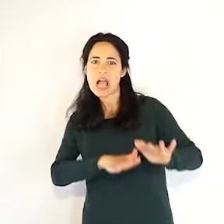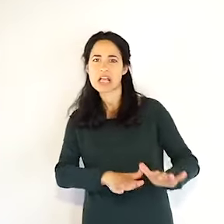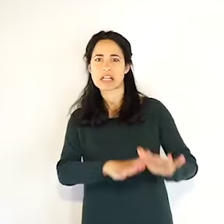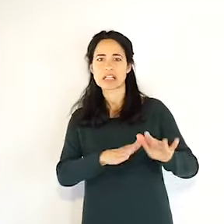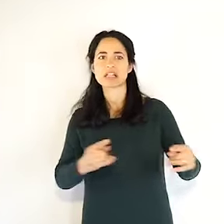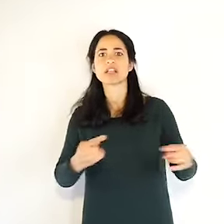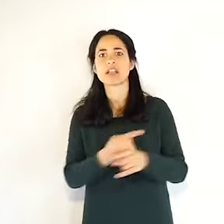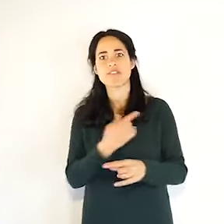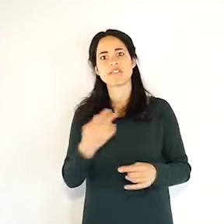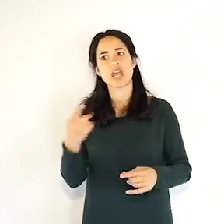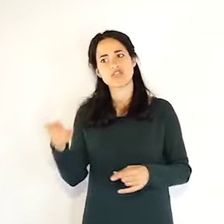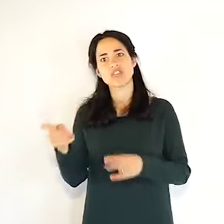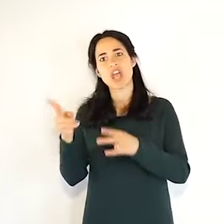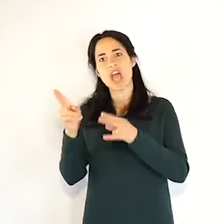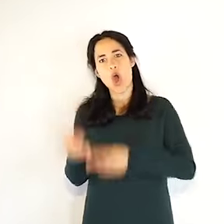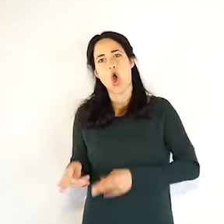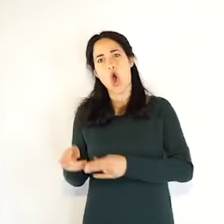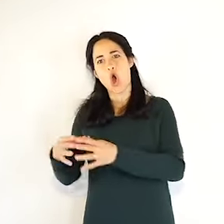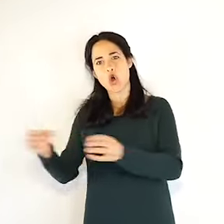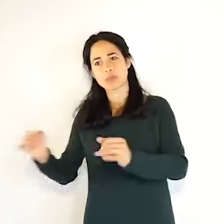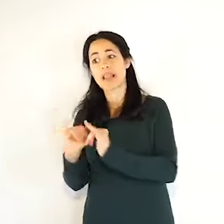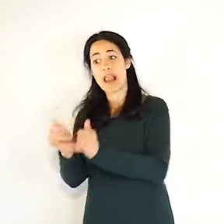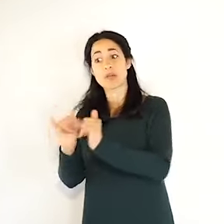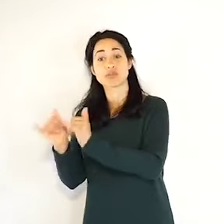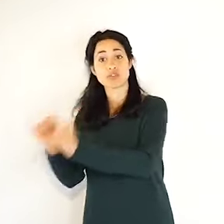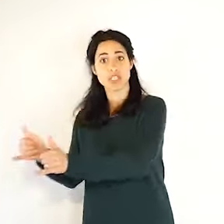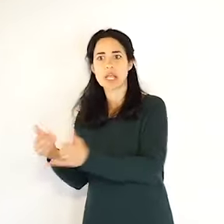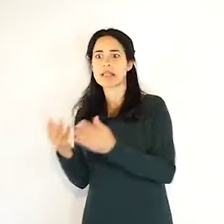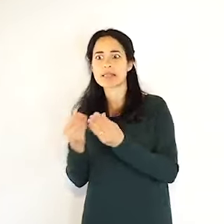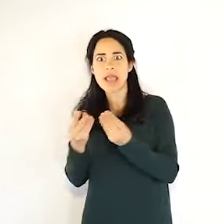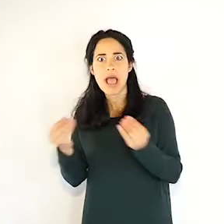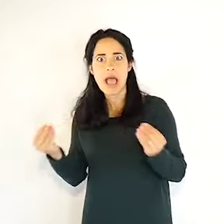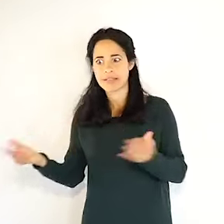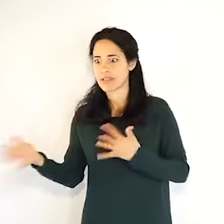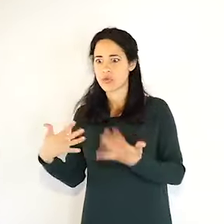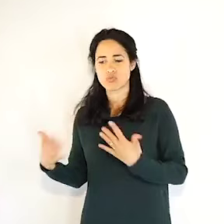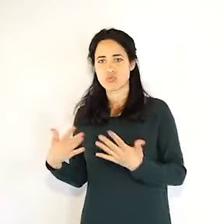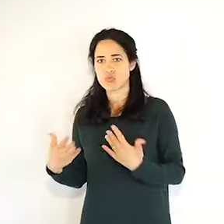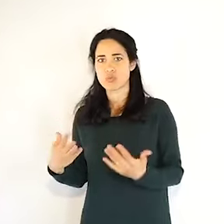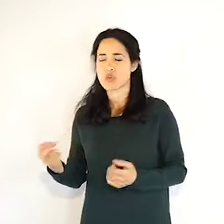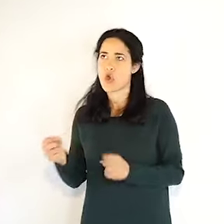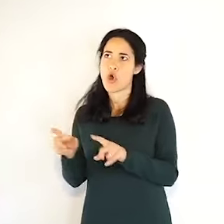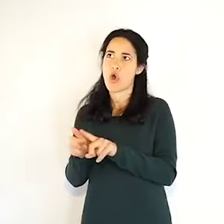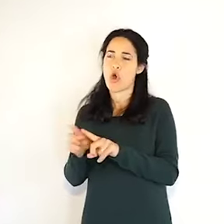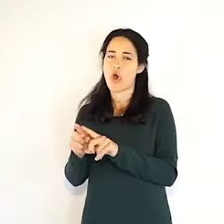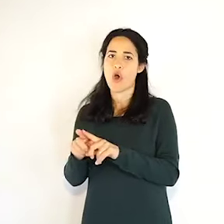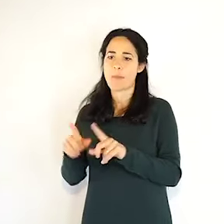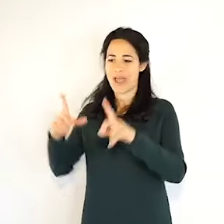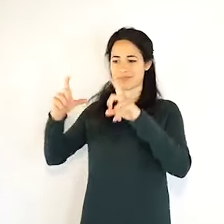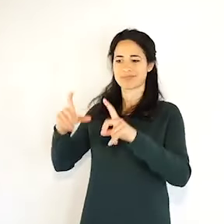dare comunque, oltre che una speranza, anche